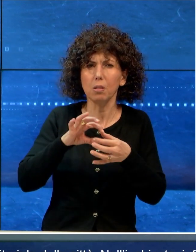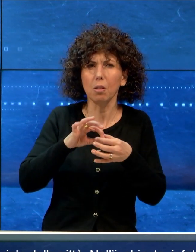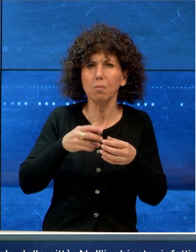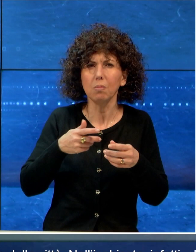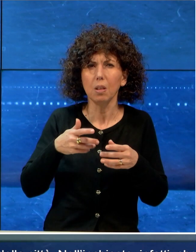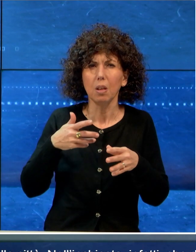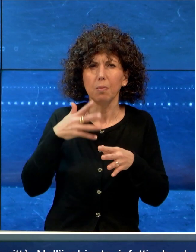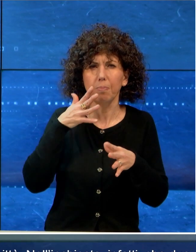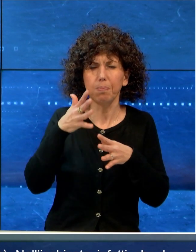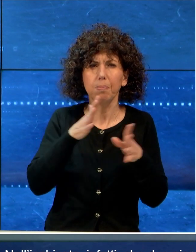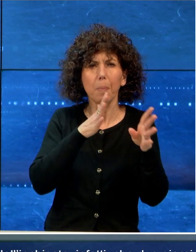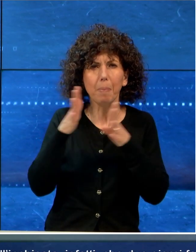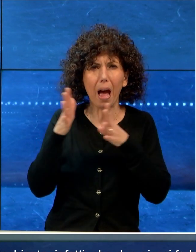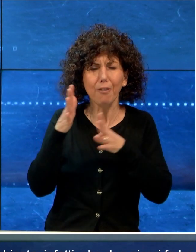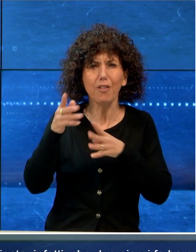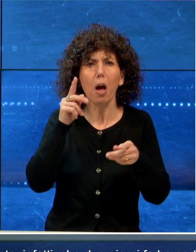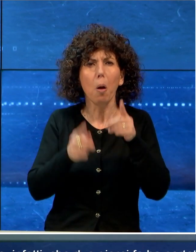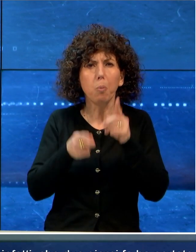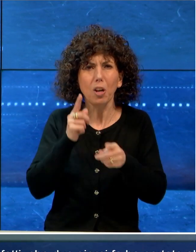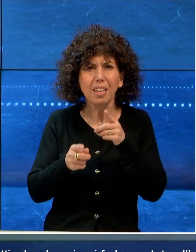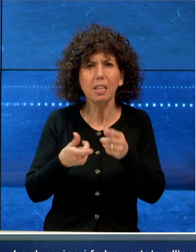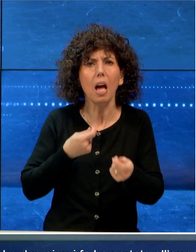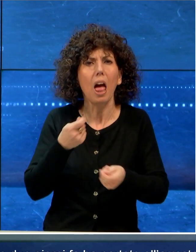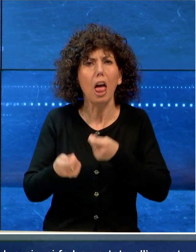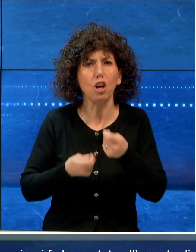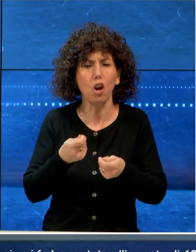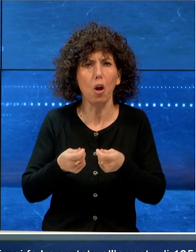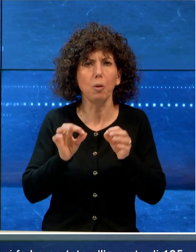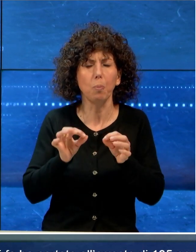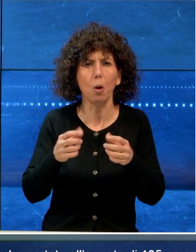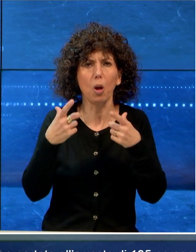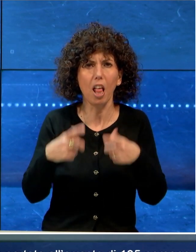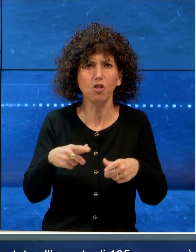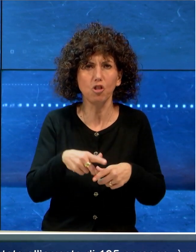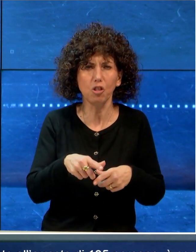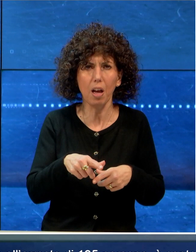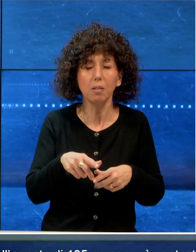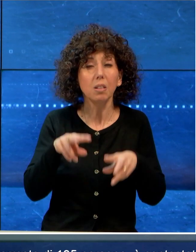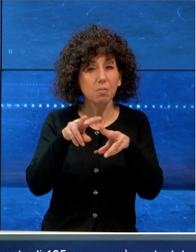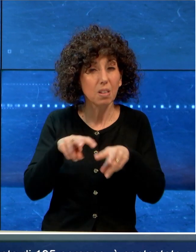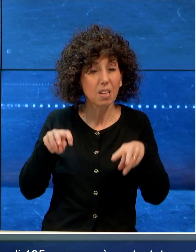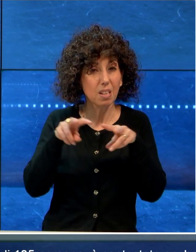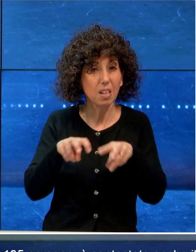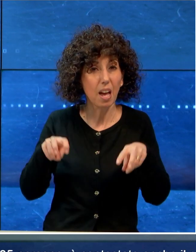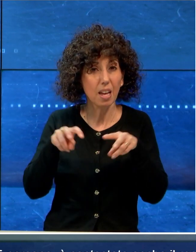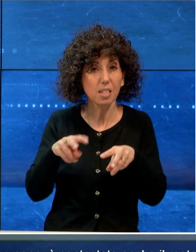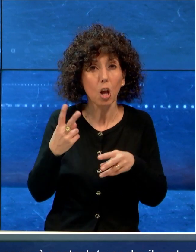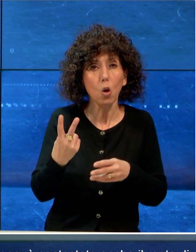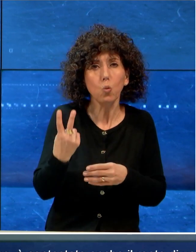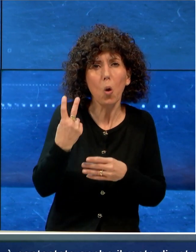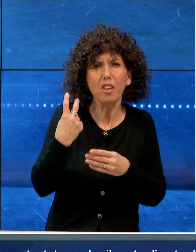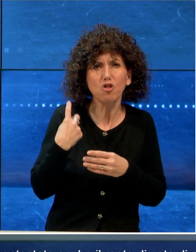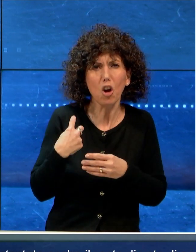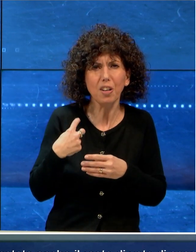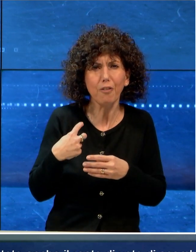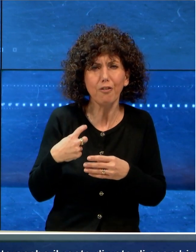tra mafia politica e mondo economico della città. Nell'inchiesta, infatti, che due giorni fa